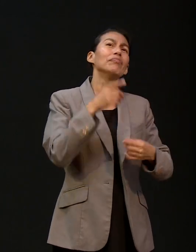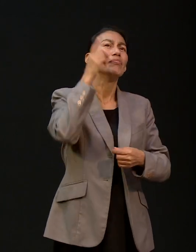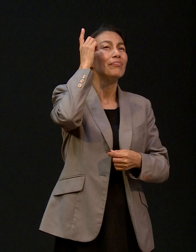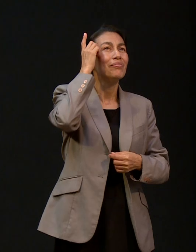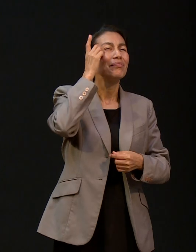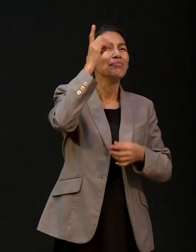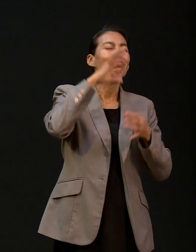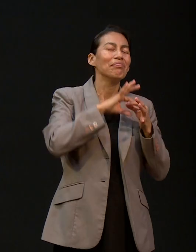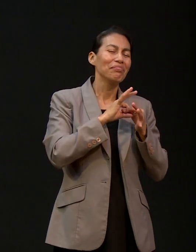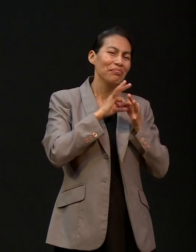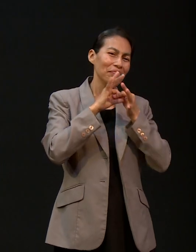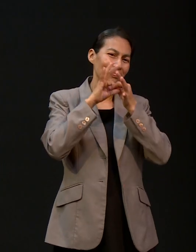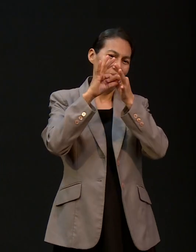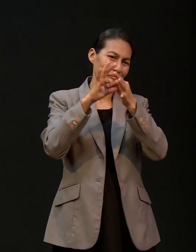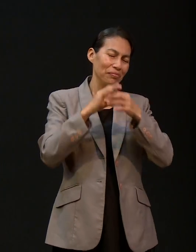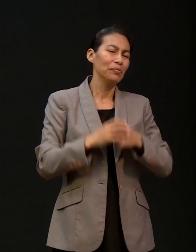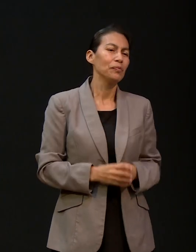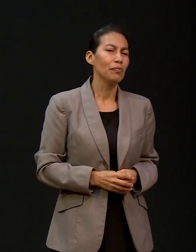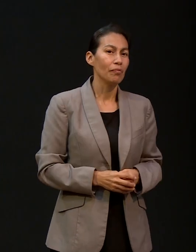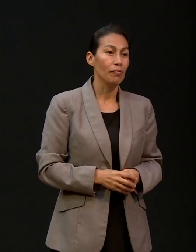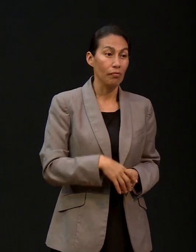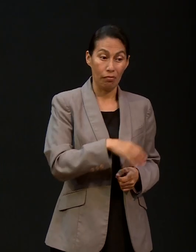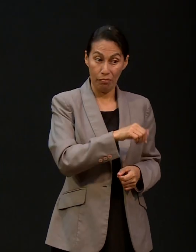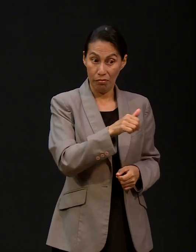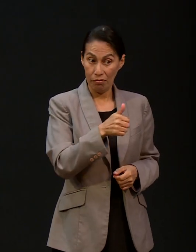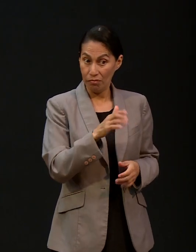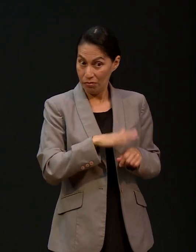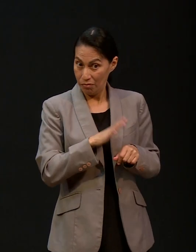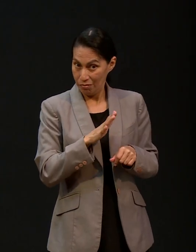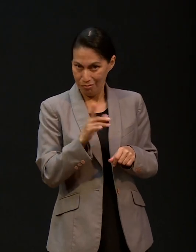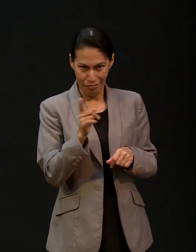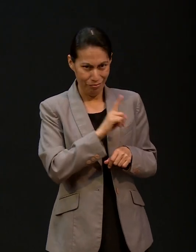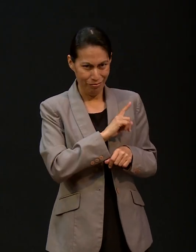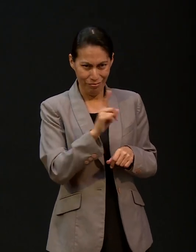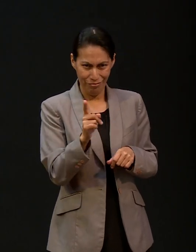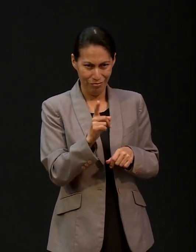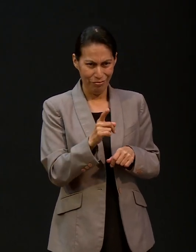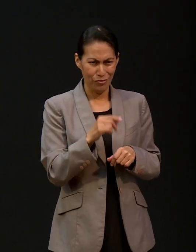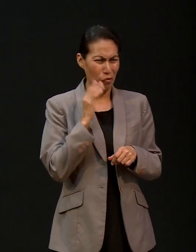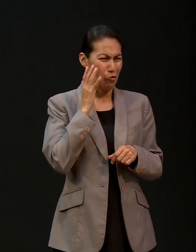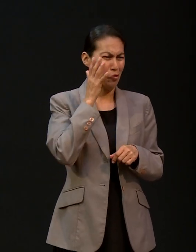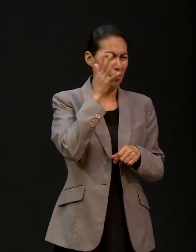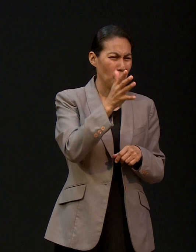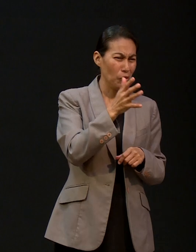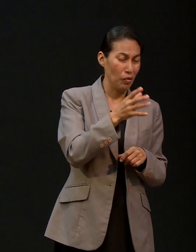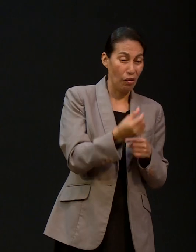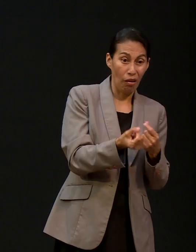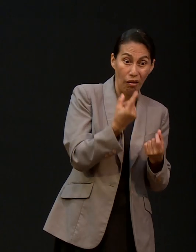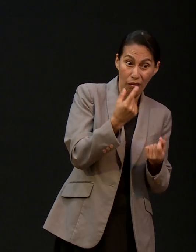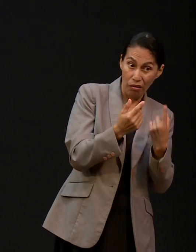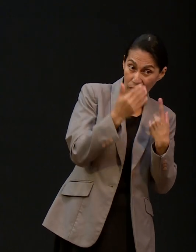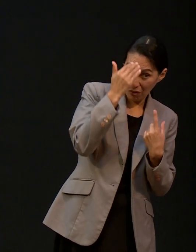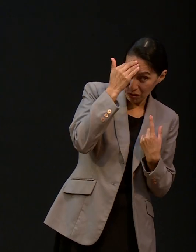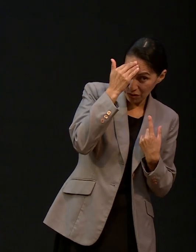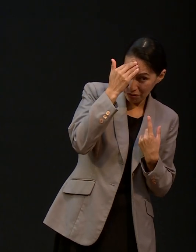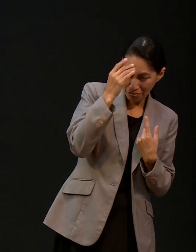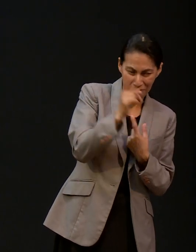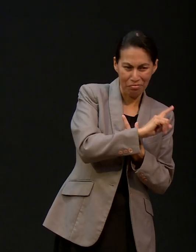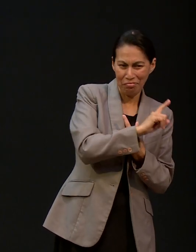las manos de Dios y de nadie más. Porque el futuro nadie lo conoce. Solamente